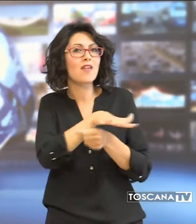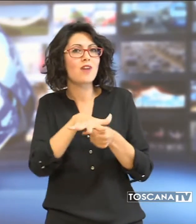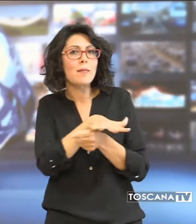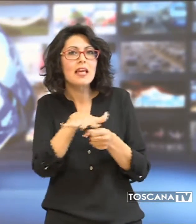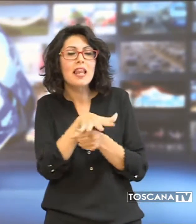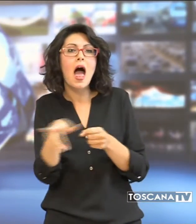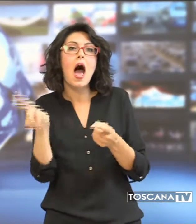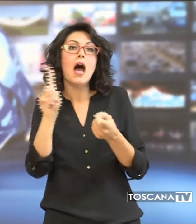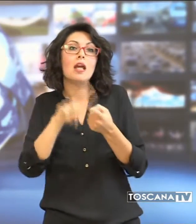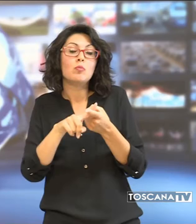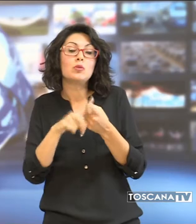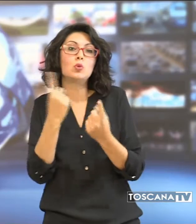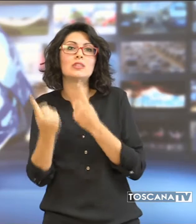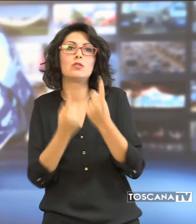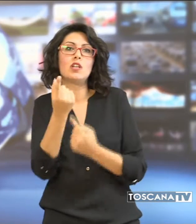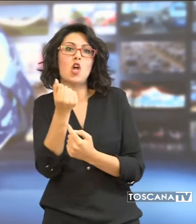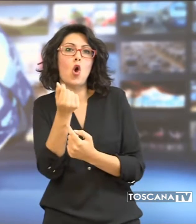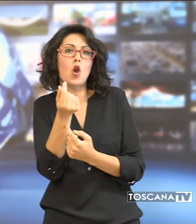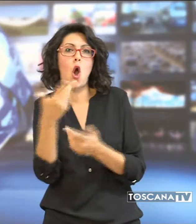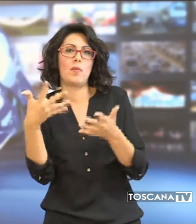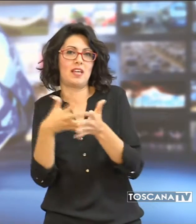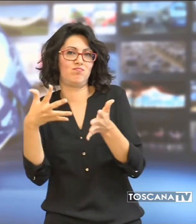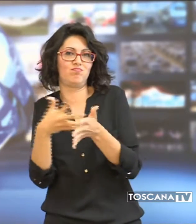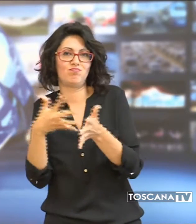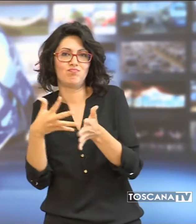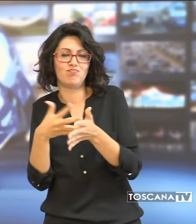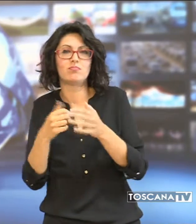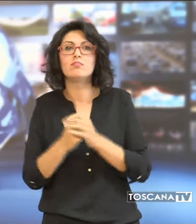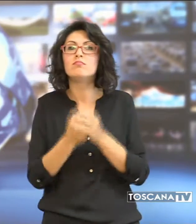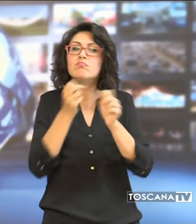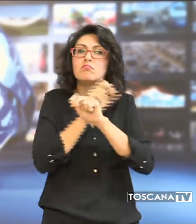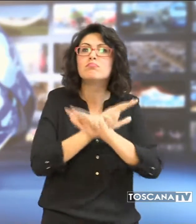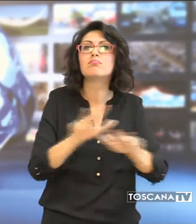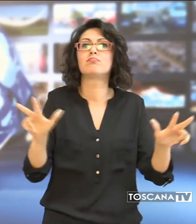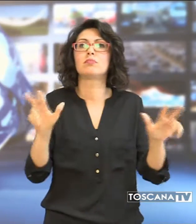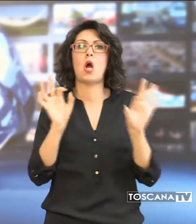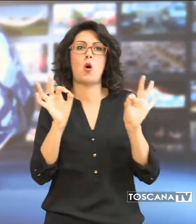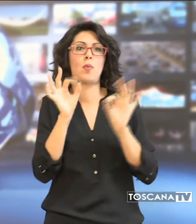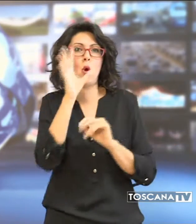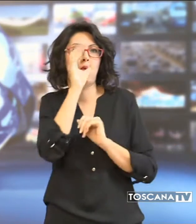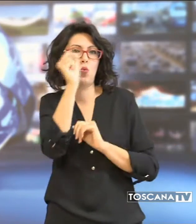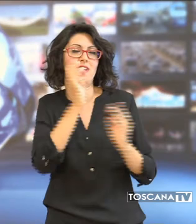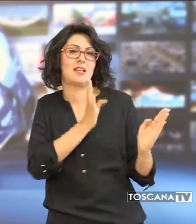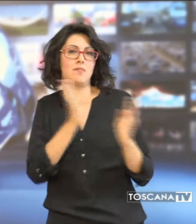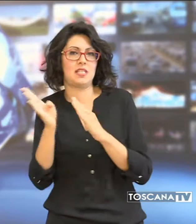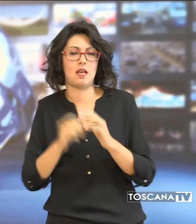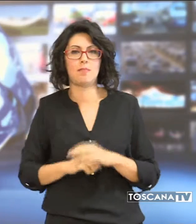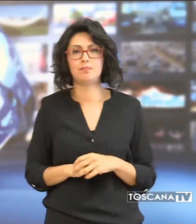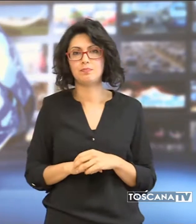o in condizioni economiche disagiate. Lo ha reso noto l'Ateneo Pisano.